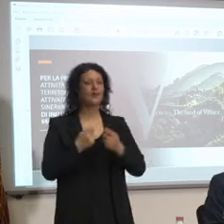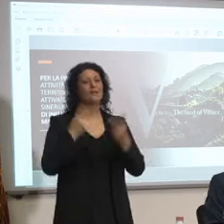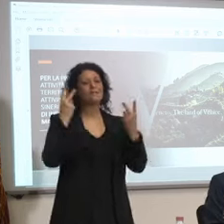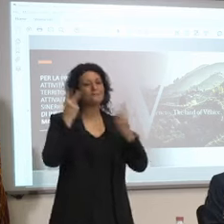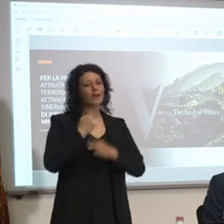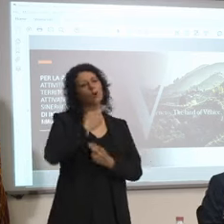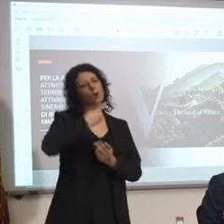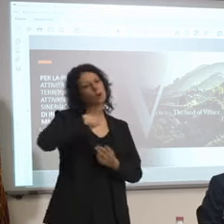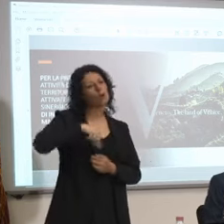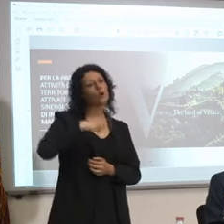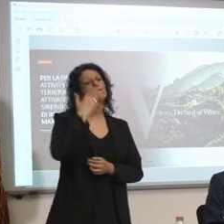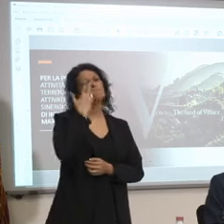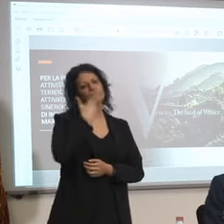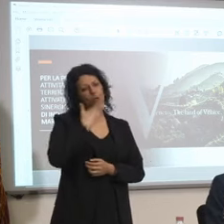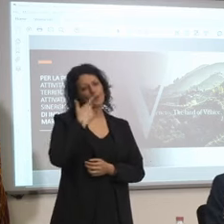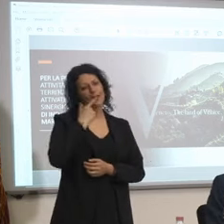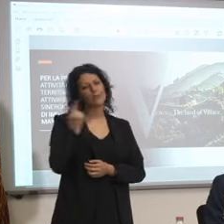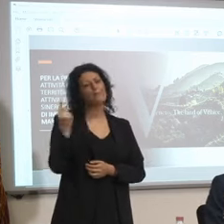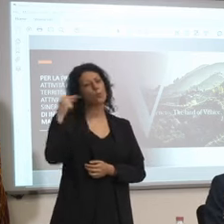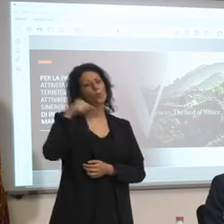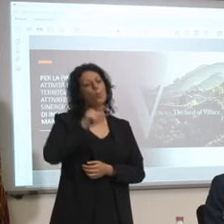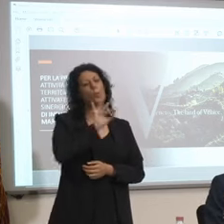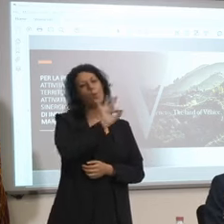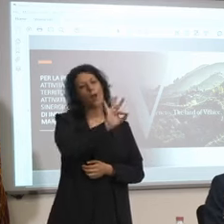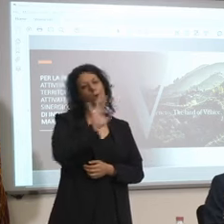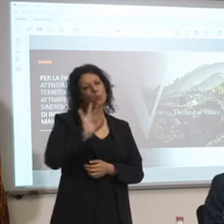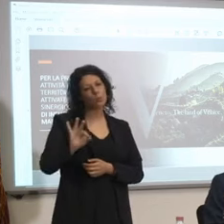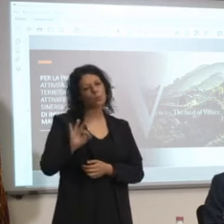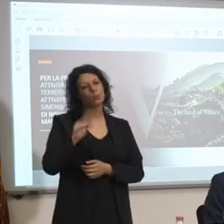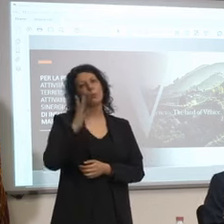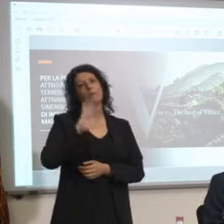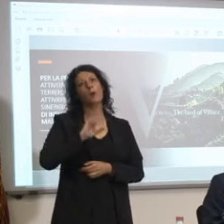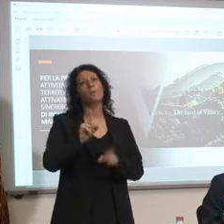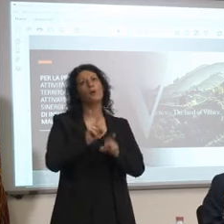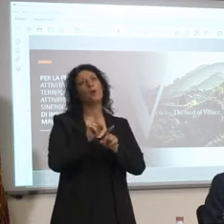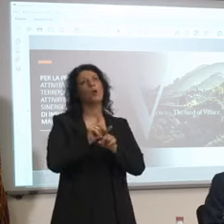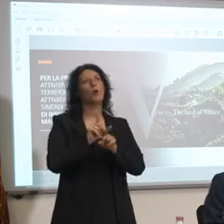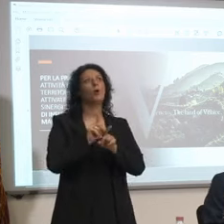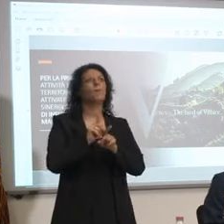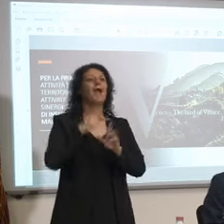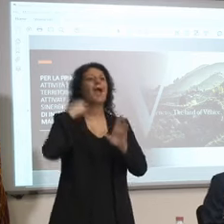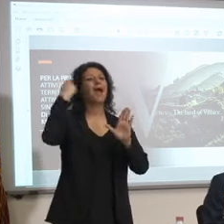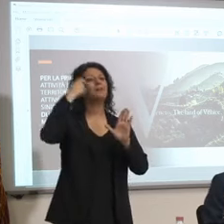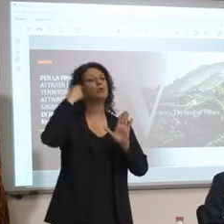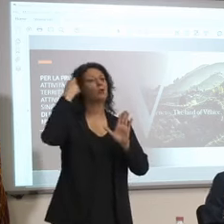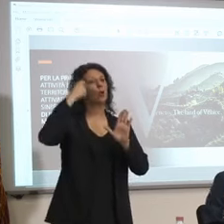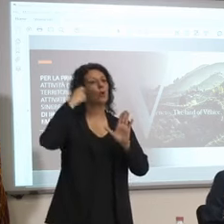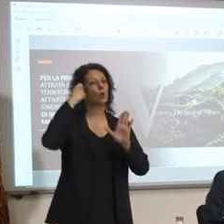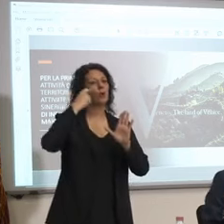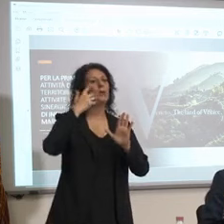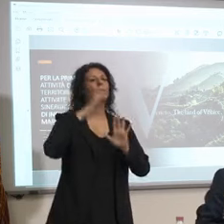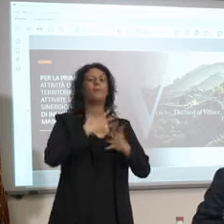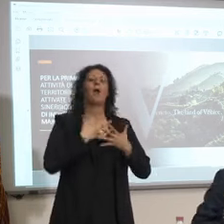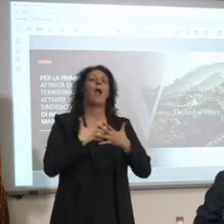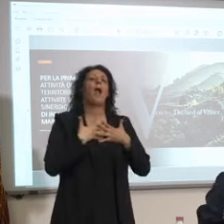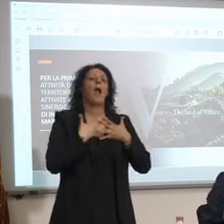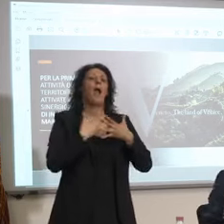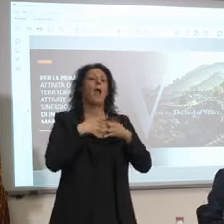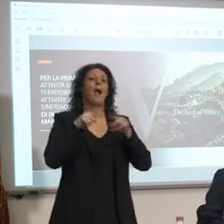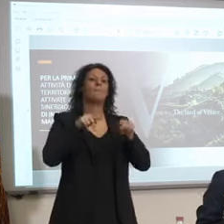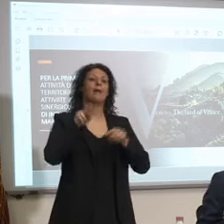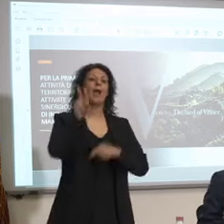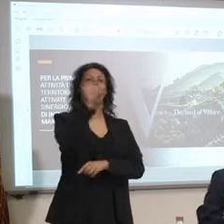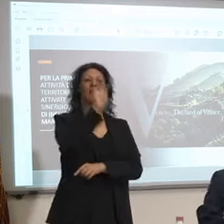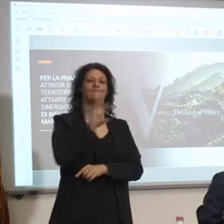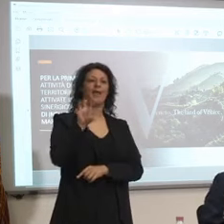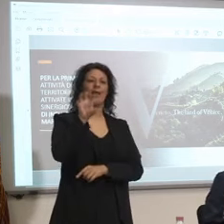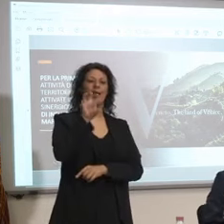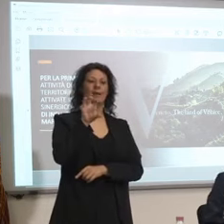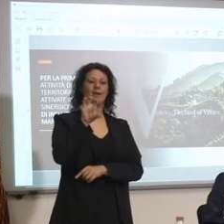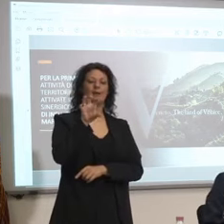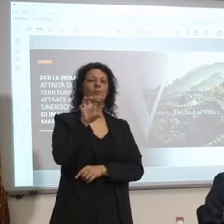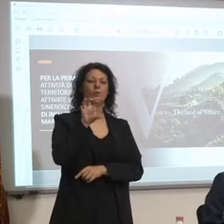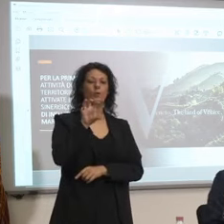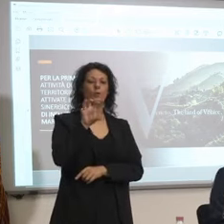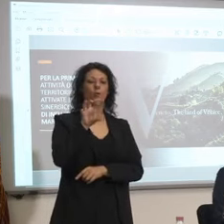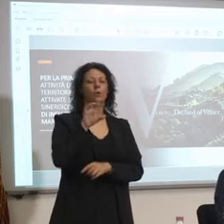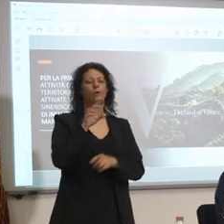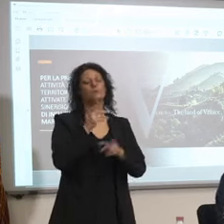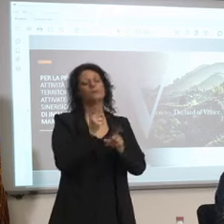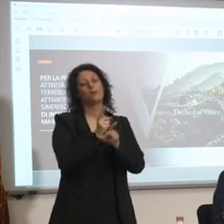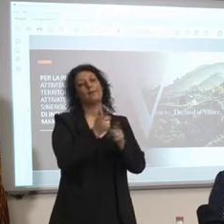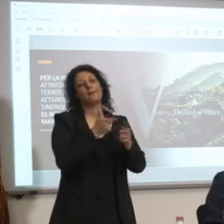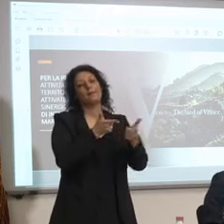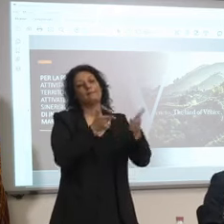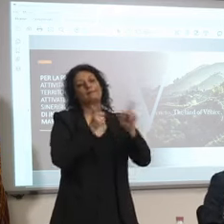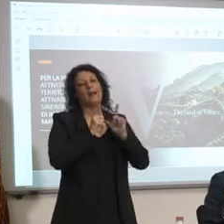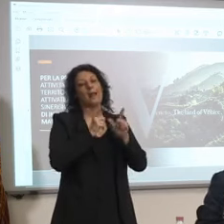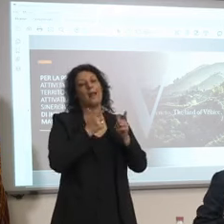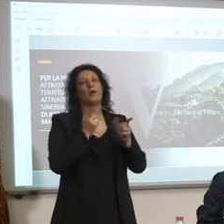che magari è affezionato alla nostra regione magari un attore una persona che diciamo ce lo fa anche tra virgolette come piacere poi